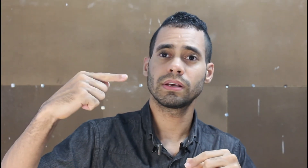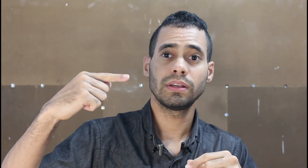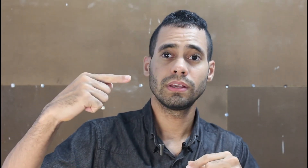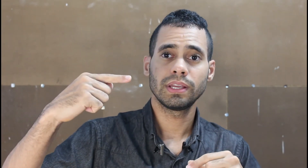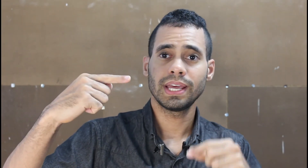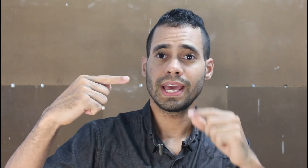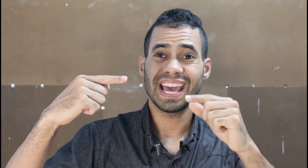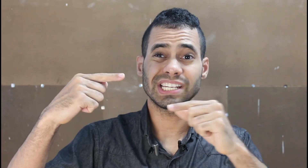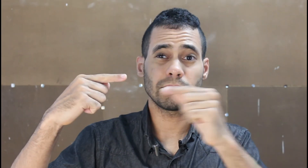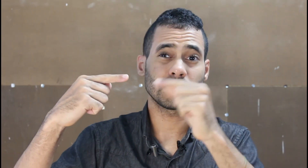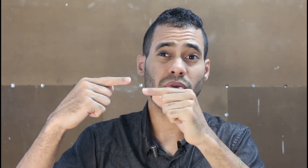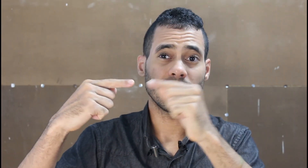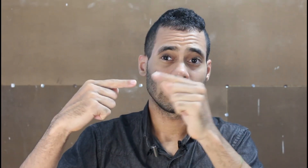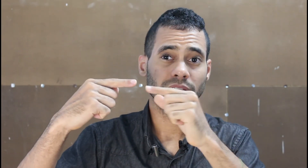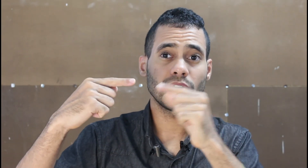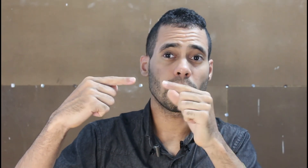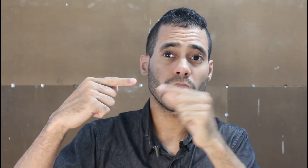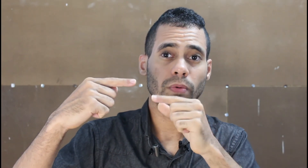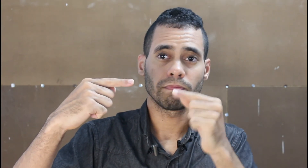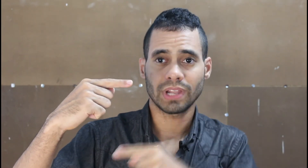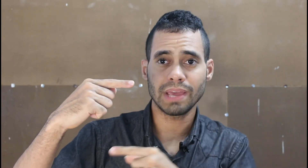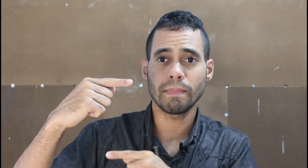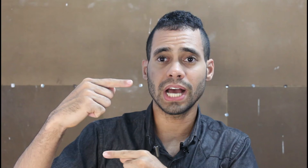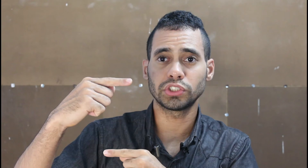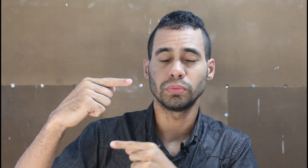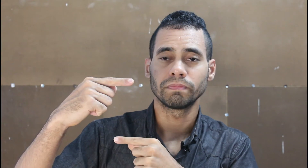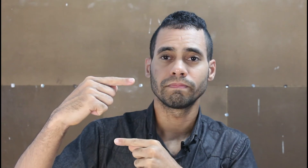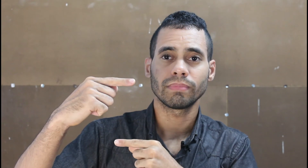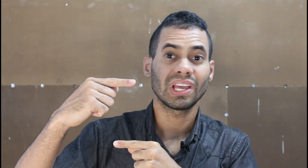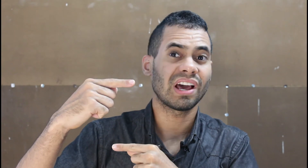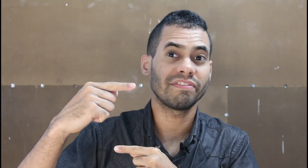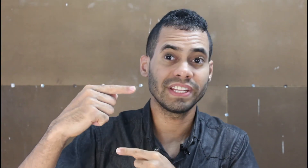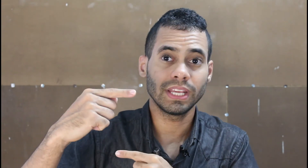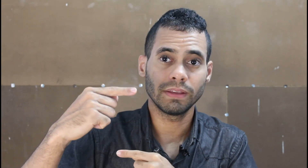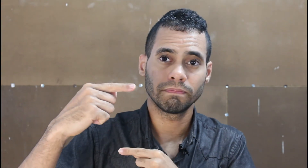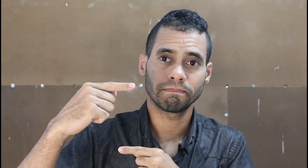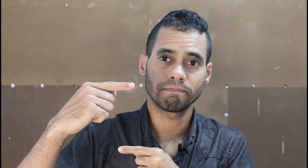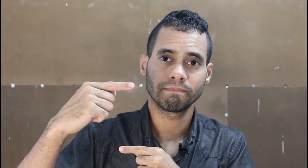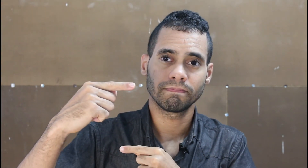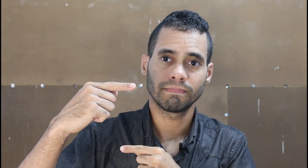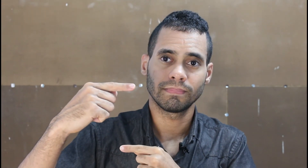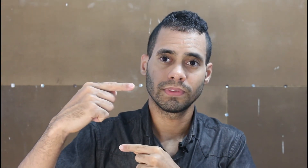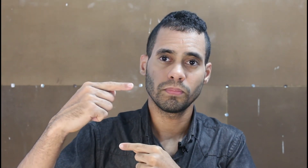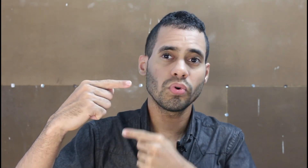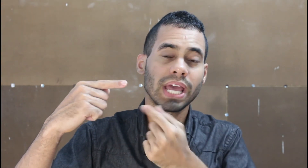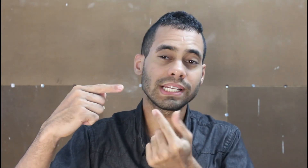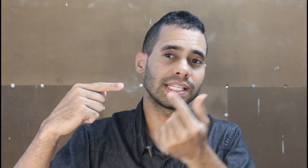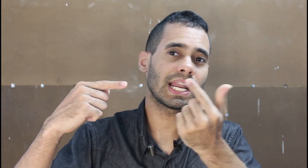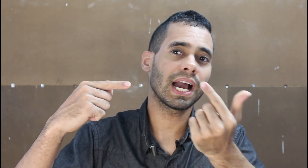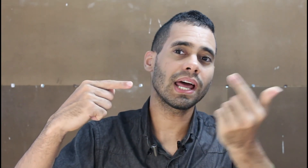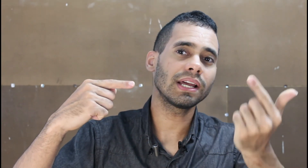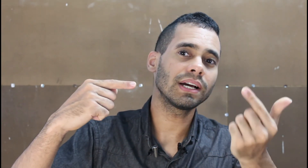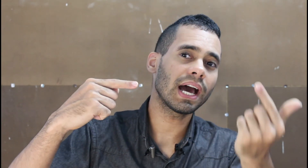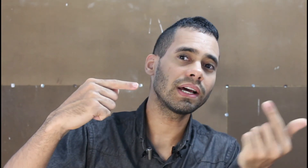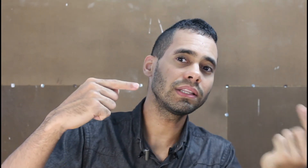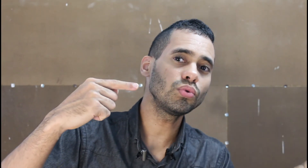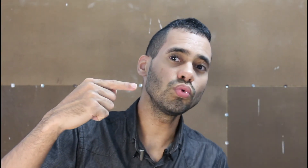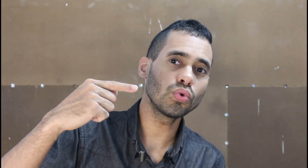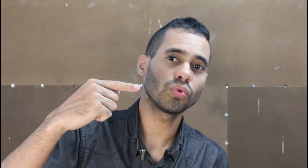essa pessoa que comprou lá embaixo ela vai vender porque assim ela garante o lucro